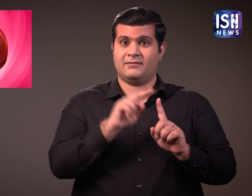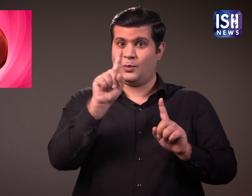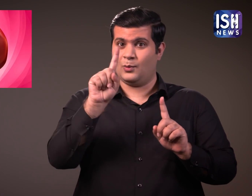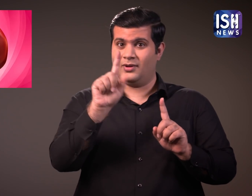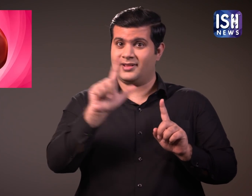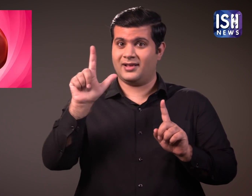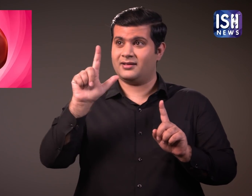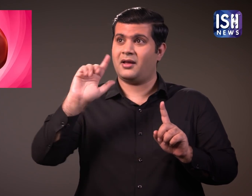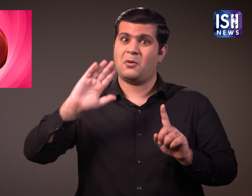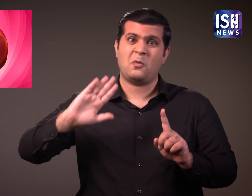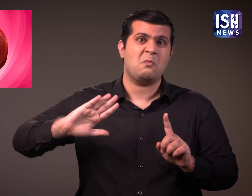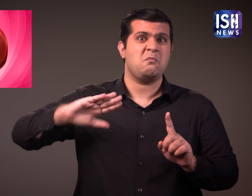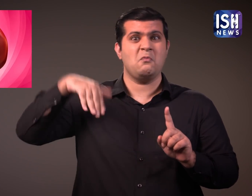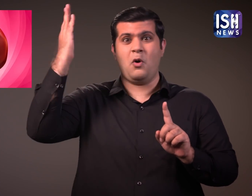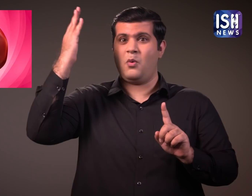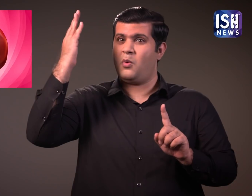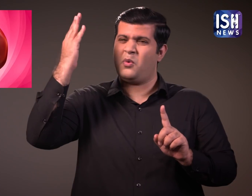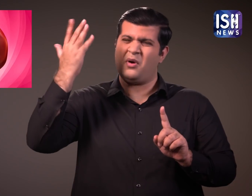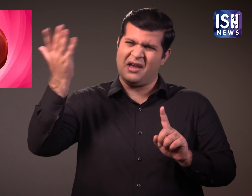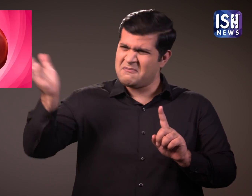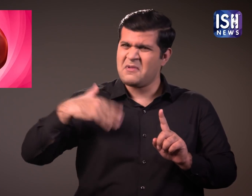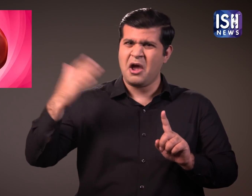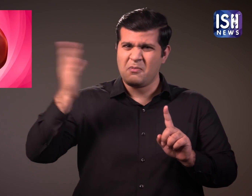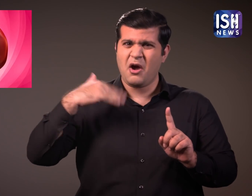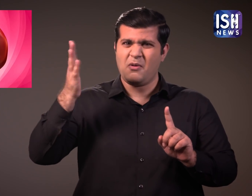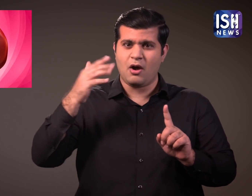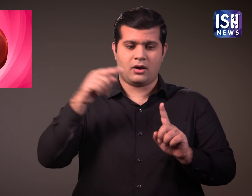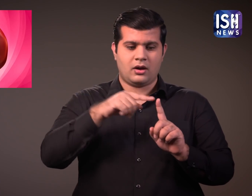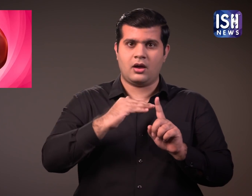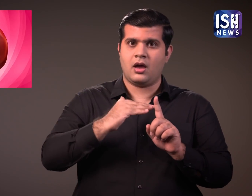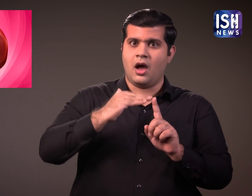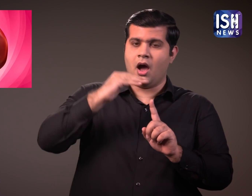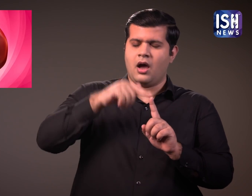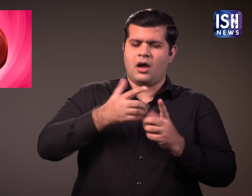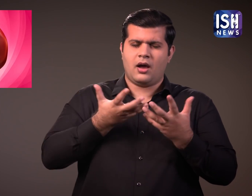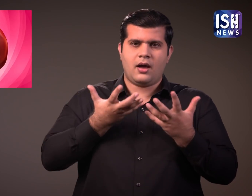एक घंटे में एक लीटर से ज्यादा पानी पीने से गुर्दे पर काफी दबाफ पड़ सकता है